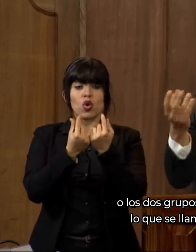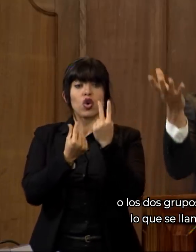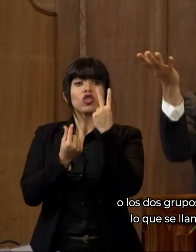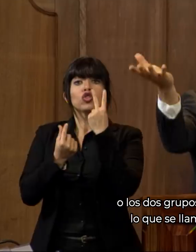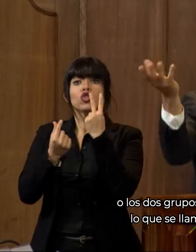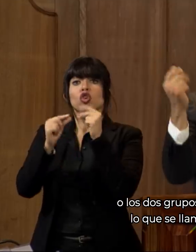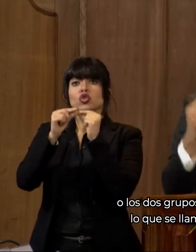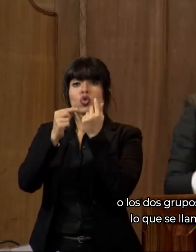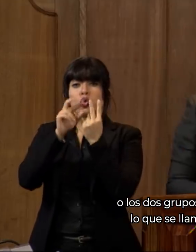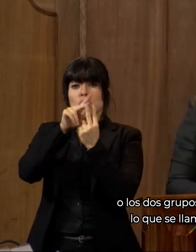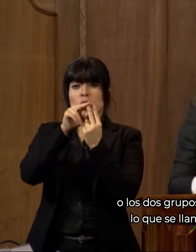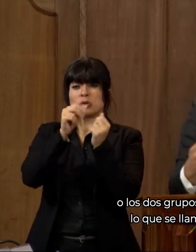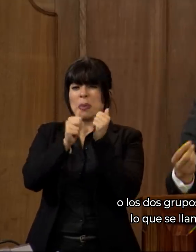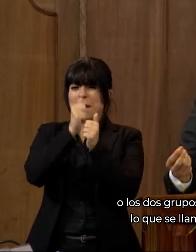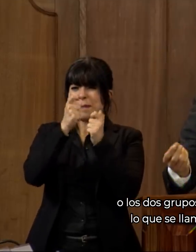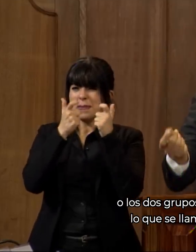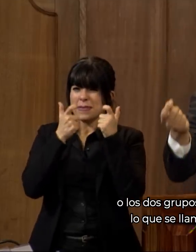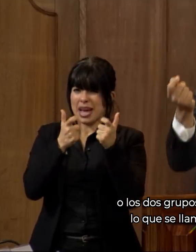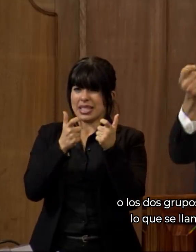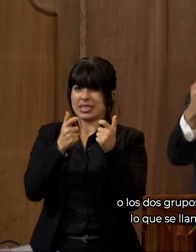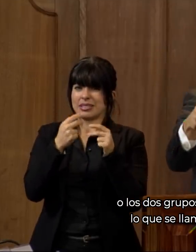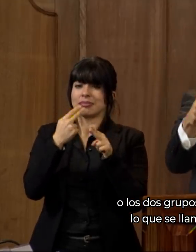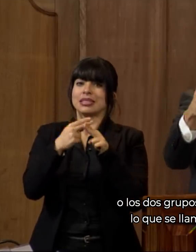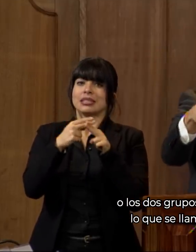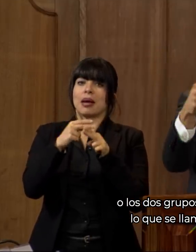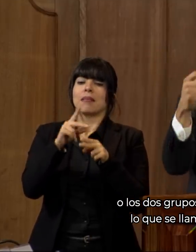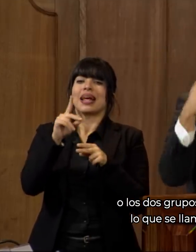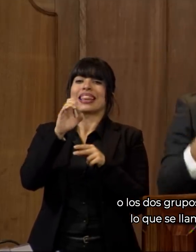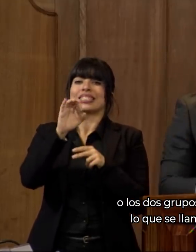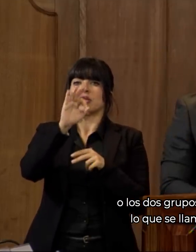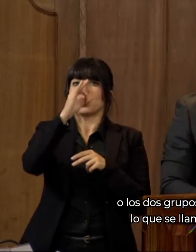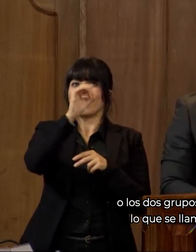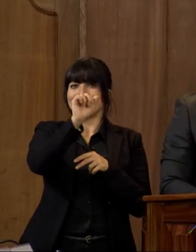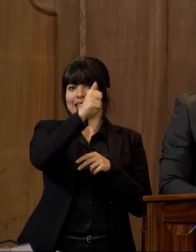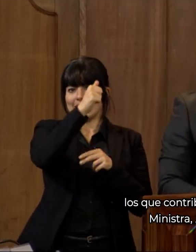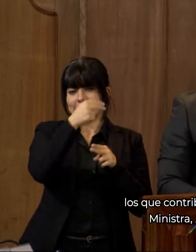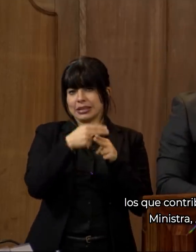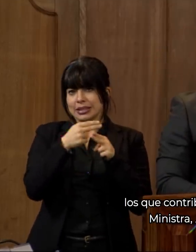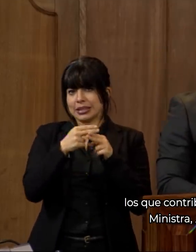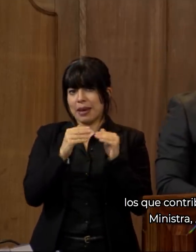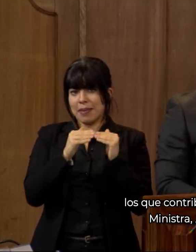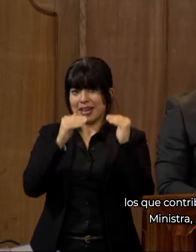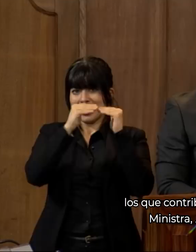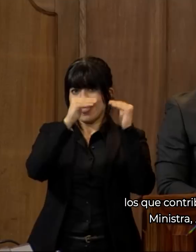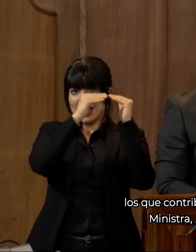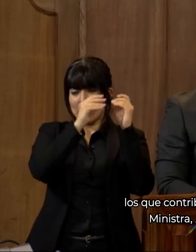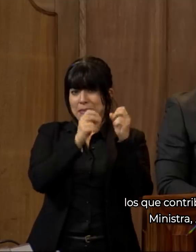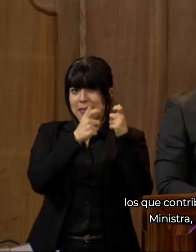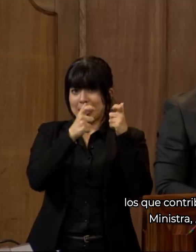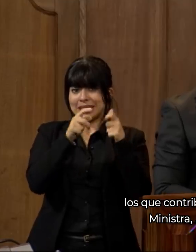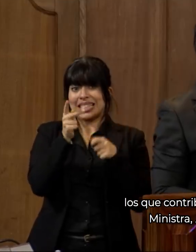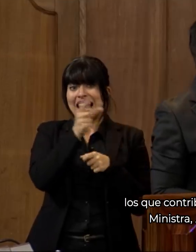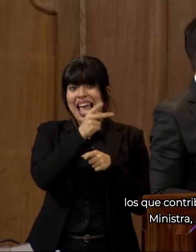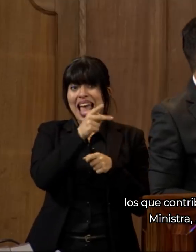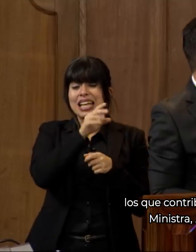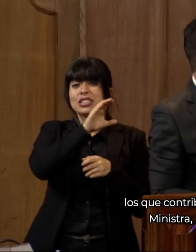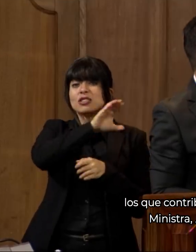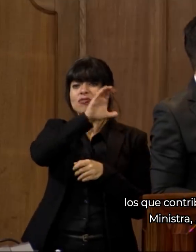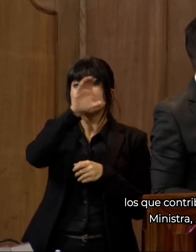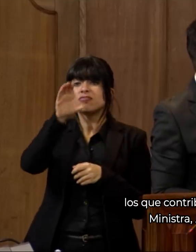dos grupos de mayor ingreso, lo que se llama el DECIL 9 y 10, los que contribuyen con el